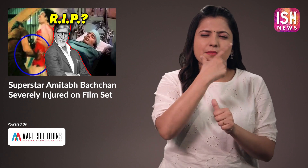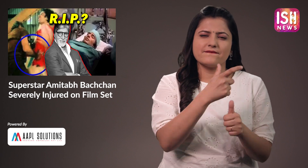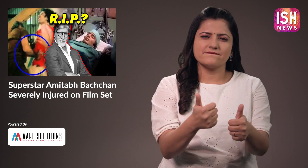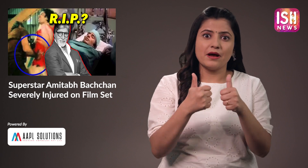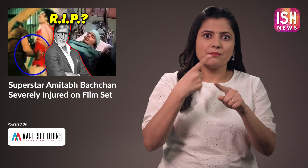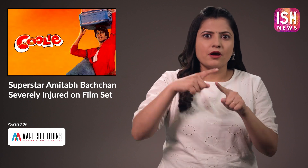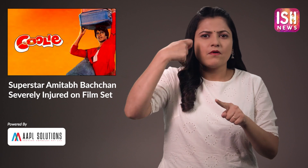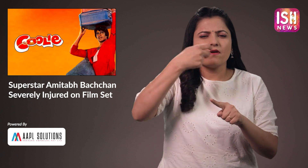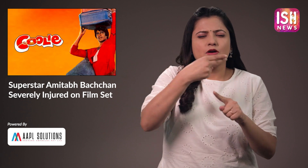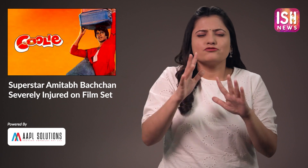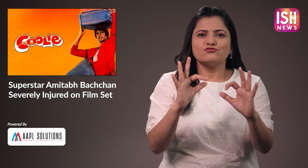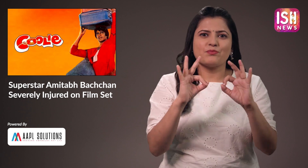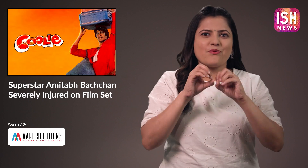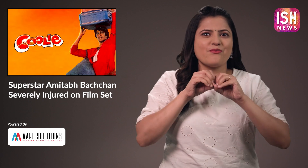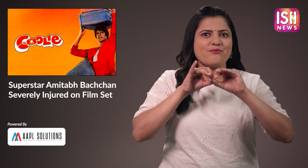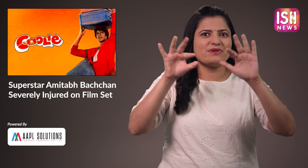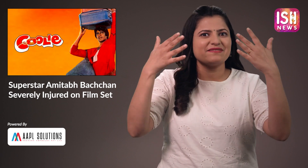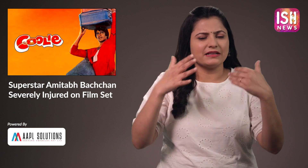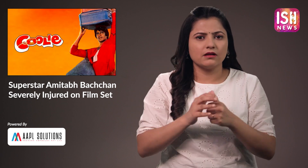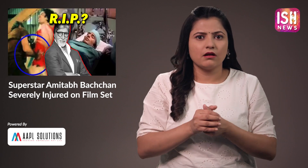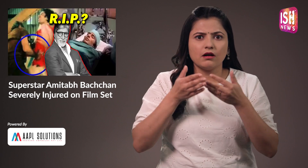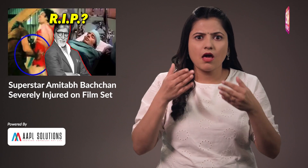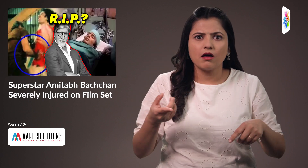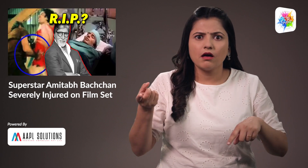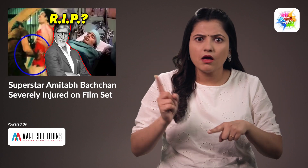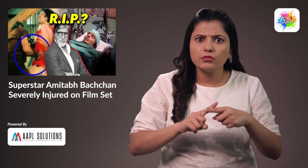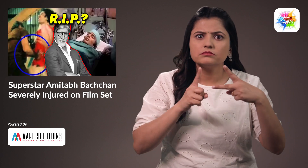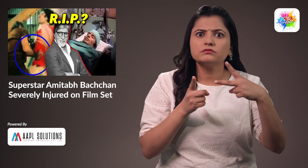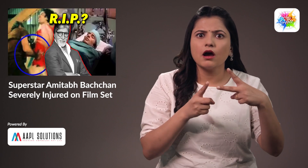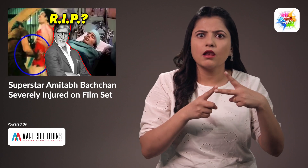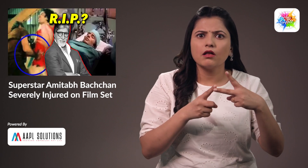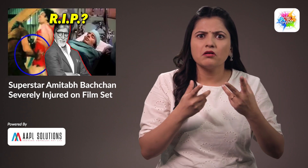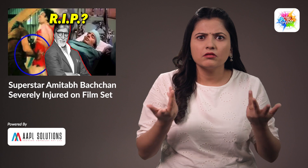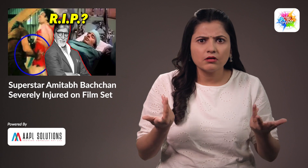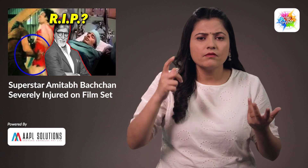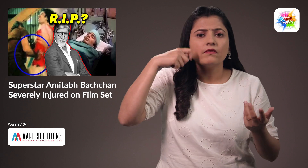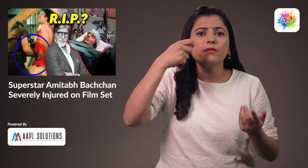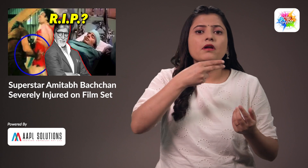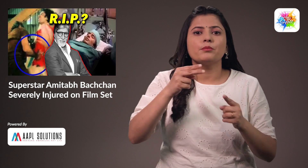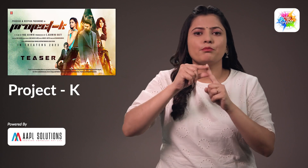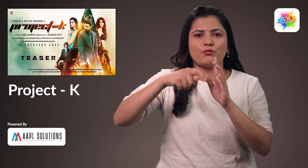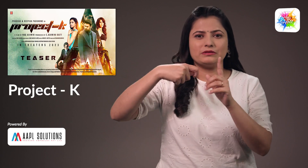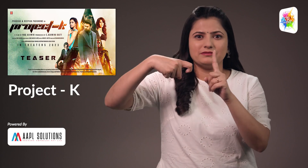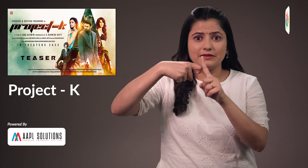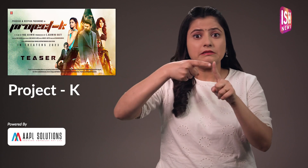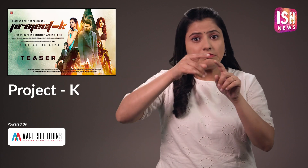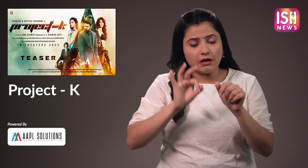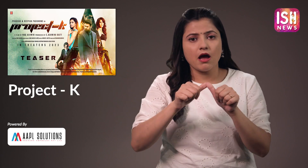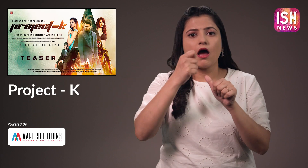प्रशन्शकों ने वच्चन के काम और फिल्म दोनों को बहुत पसंद किया अब फिर से वच्चन ने अपनी आने वाली फिल्म प्रोजेक के की शूटिंग के